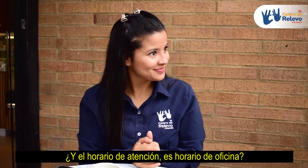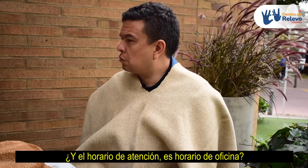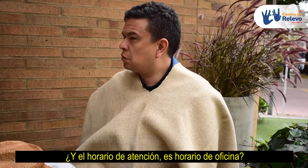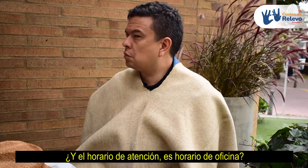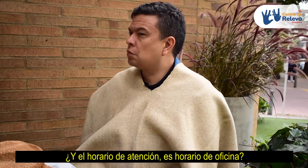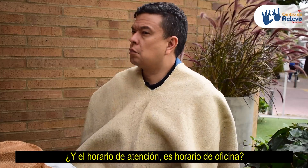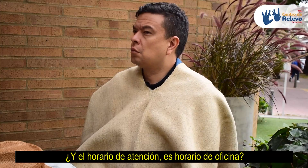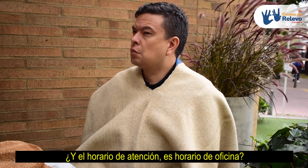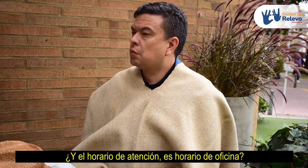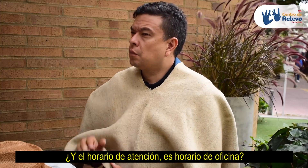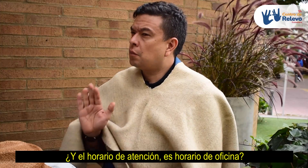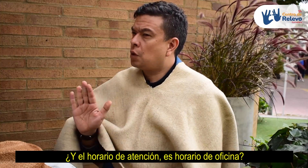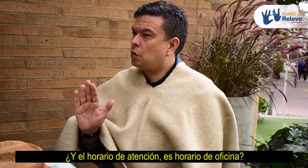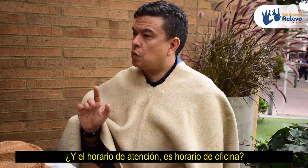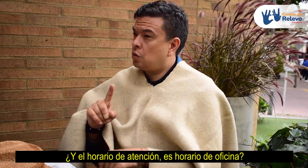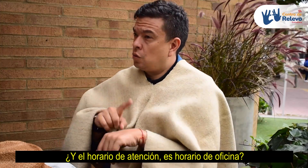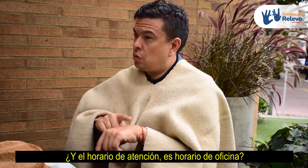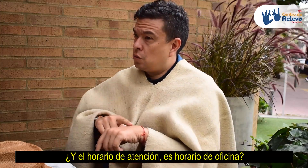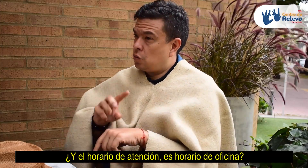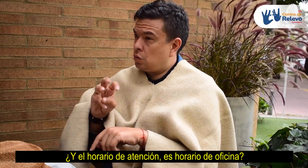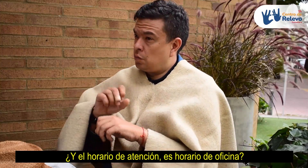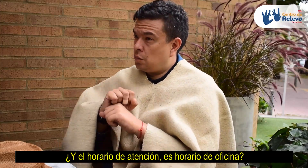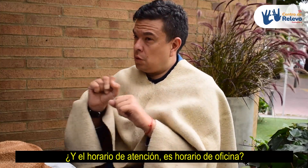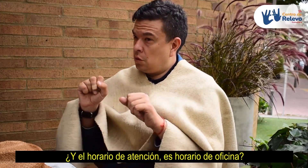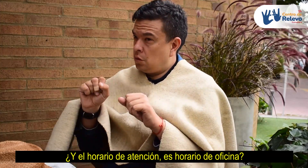¿Y el horario de atención es horario de oficina?